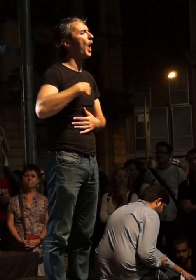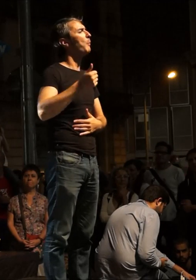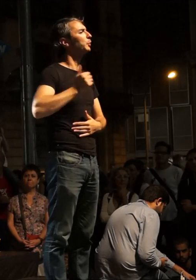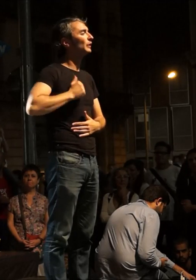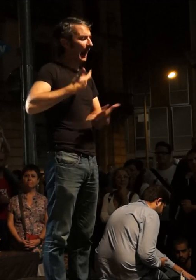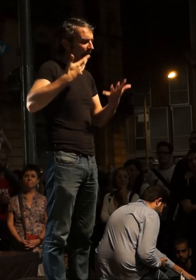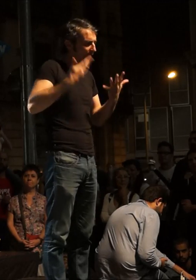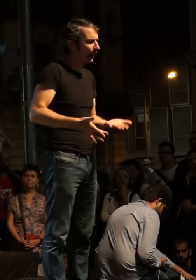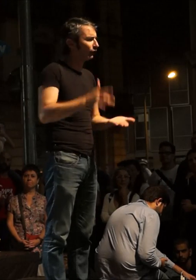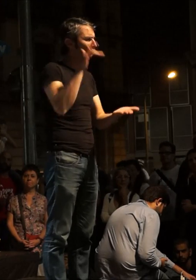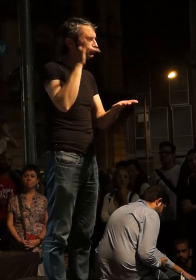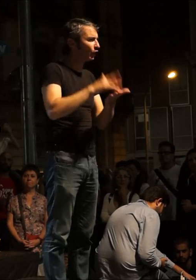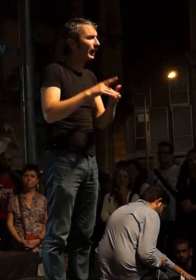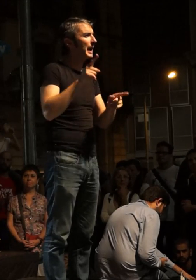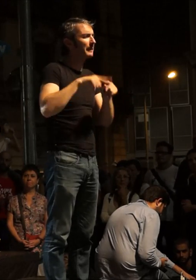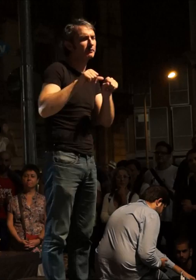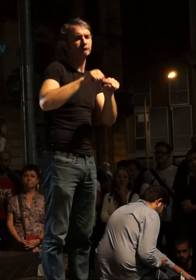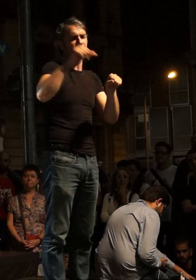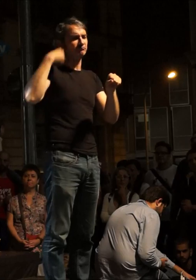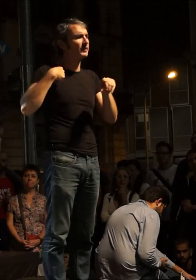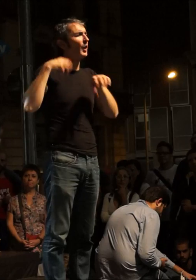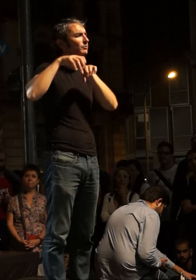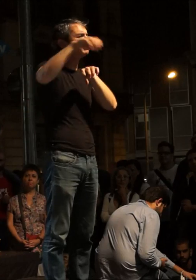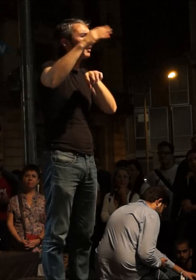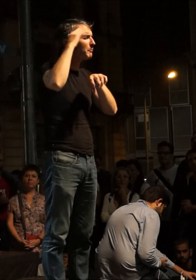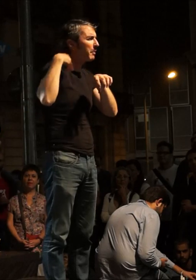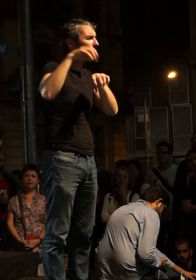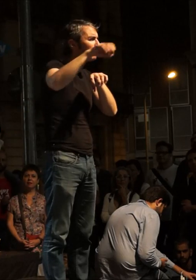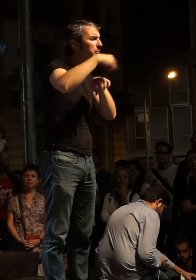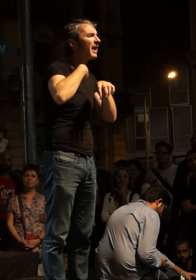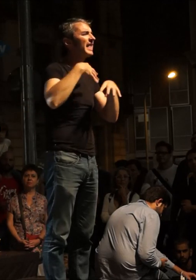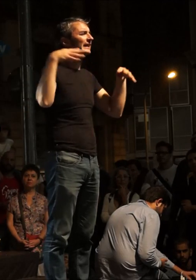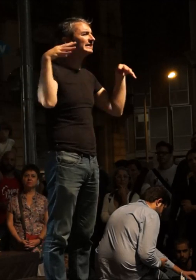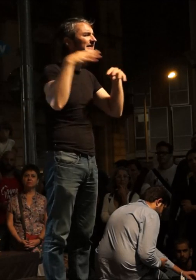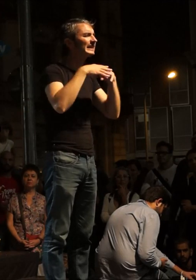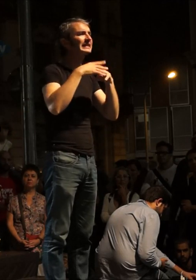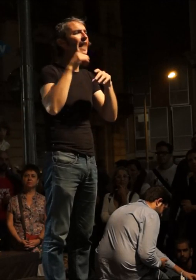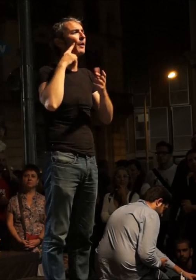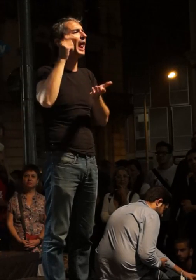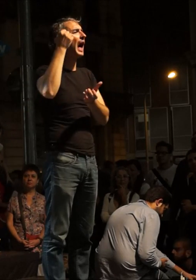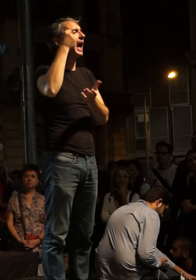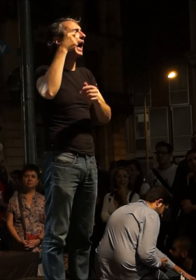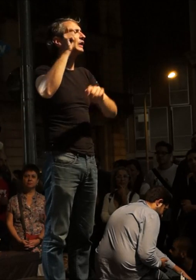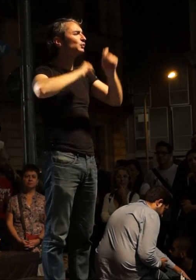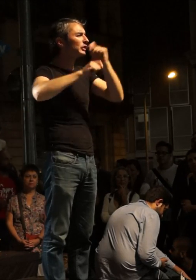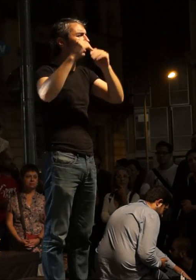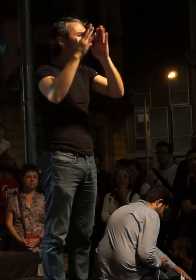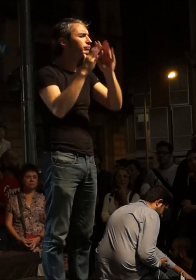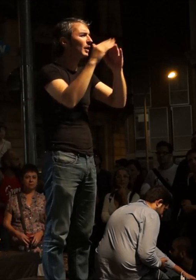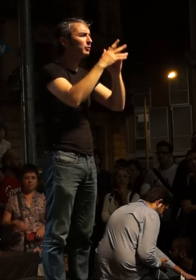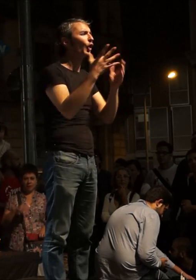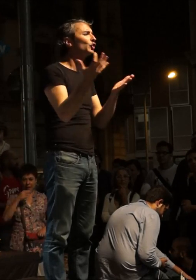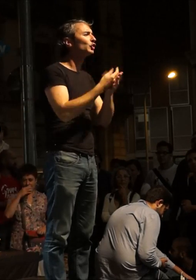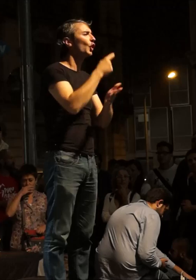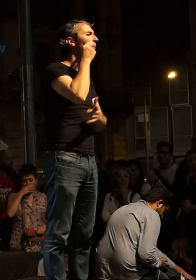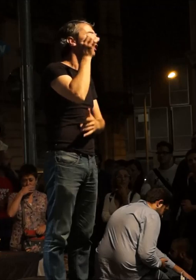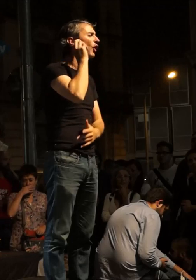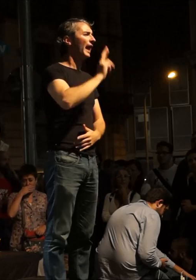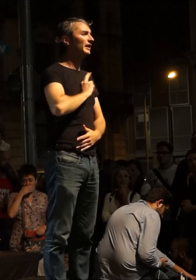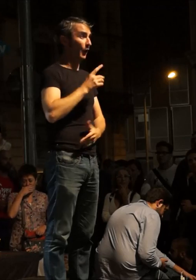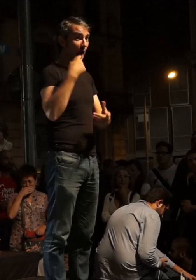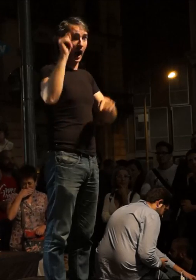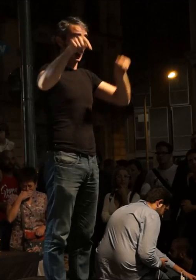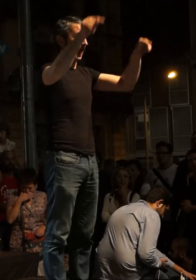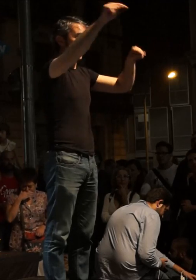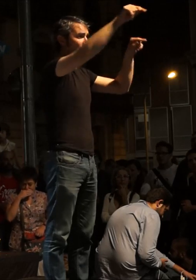ara per tot el que hem creat els municipis, per la xarxa de Casals i Ateneus, per totes les regidores i regidors que tenim i que moltes esteu